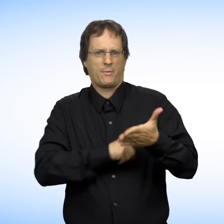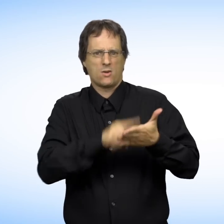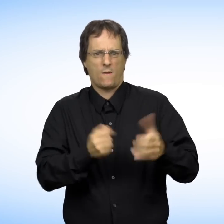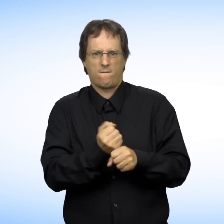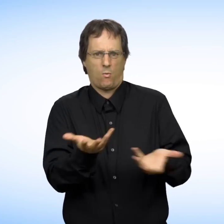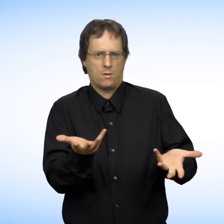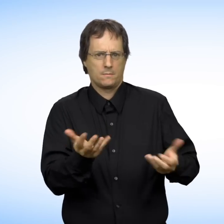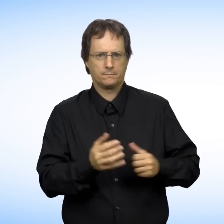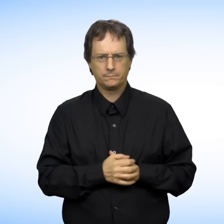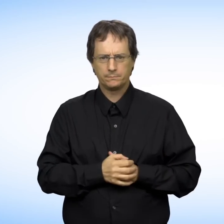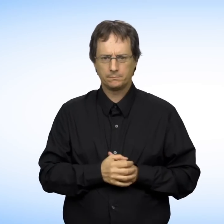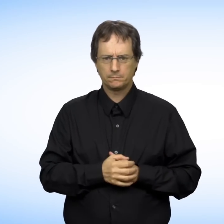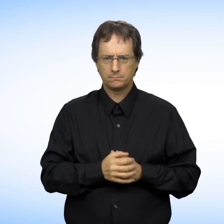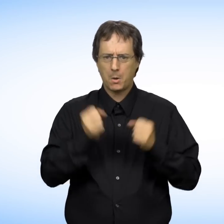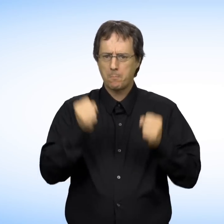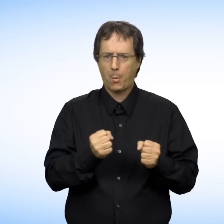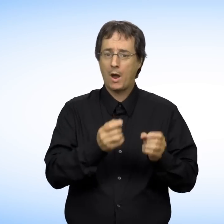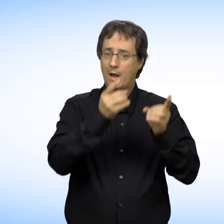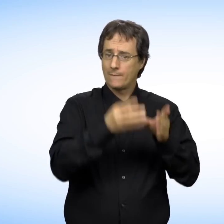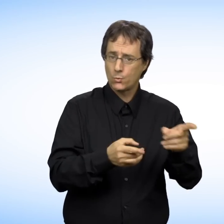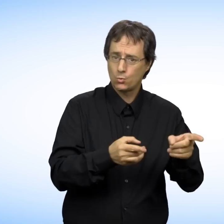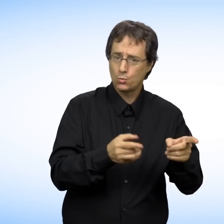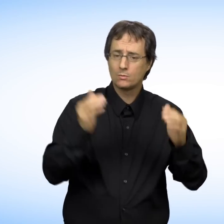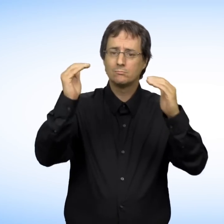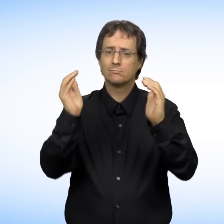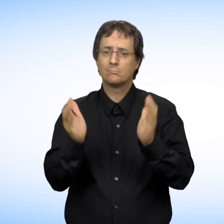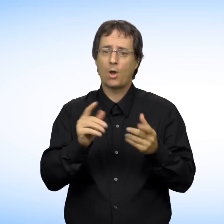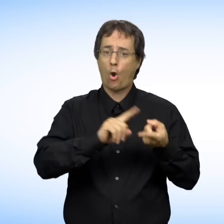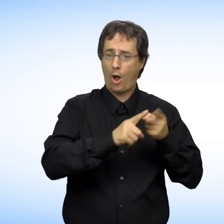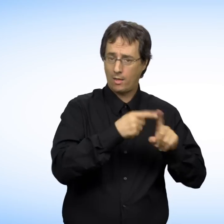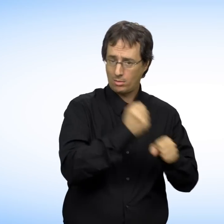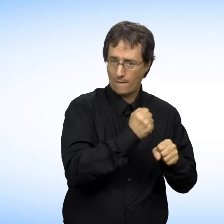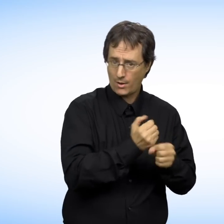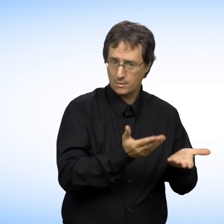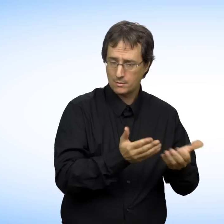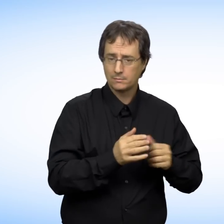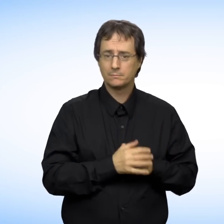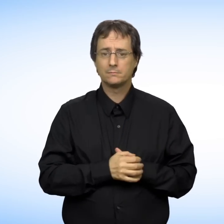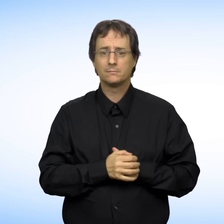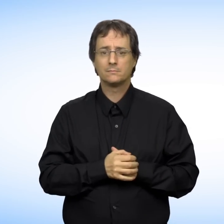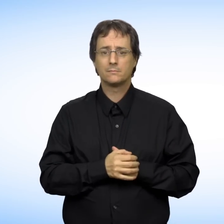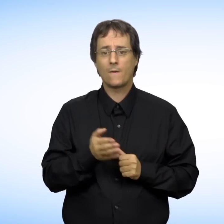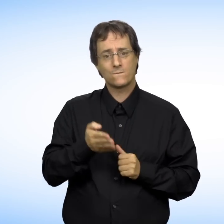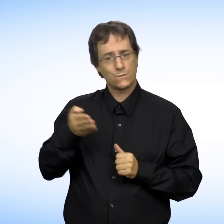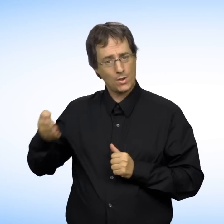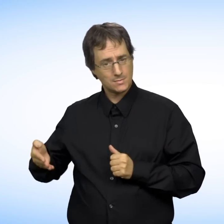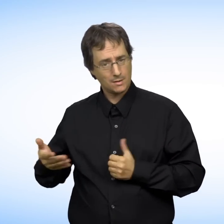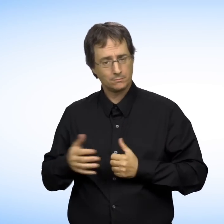La discrimination peut être exercée par un individu, un collègue de travail, un